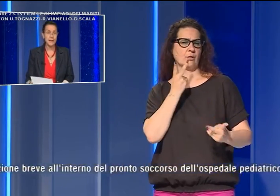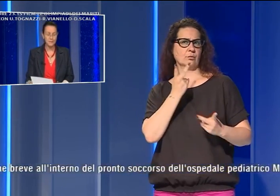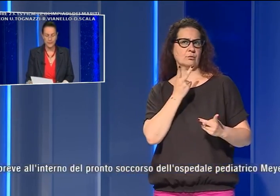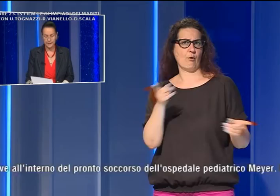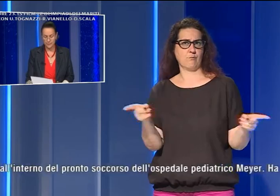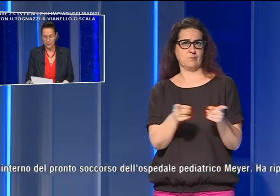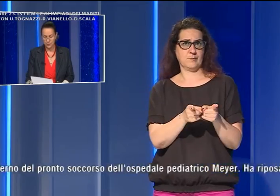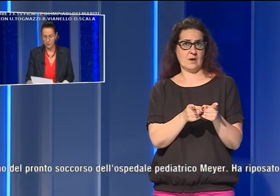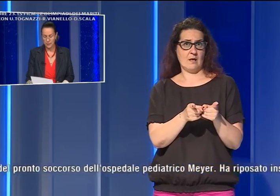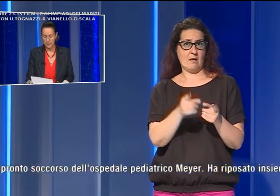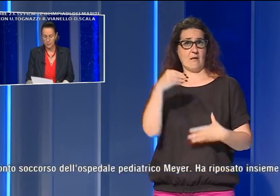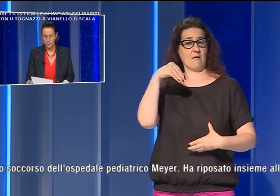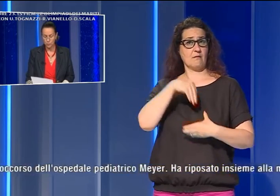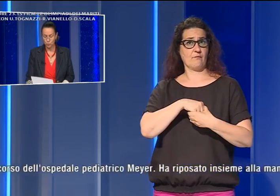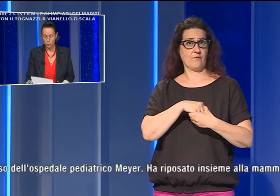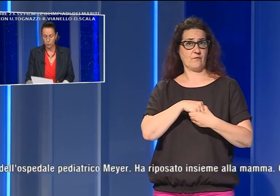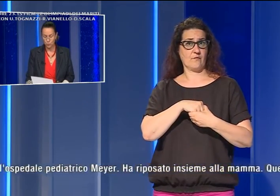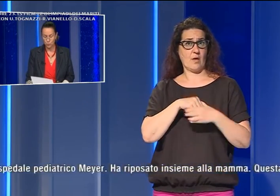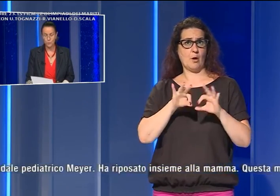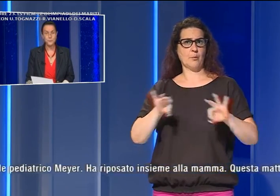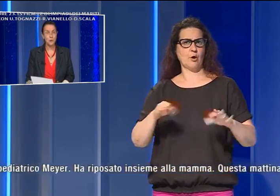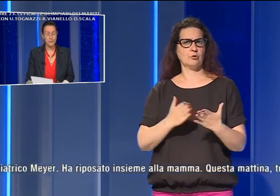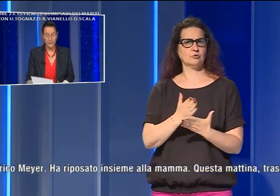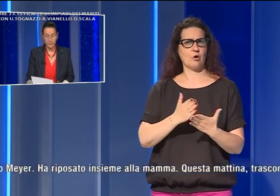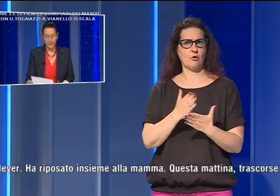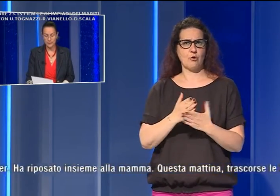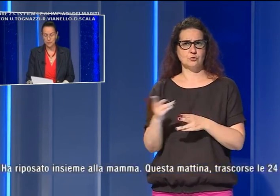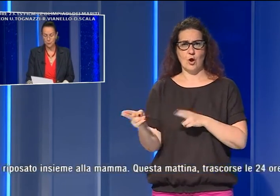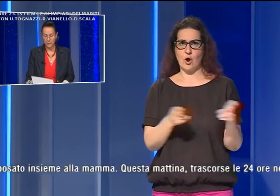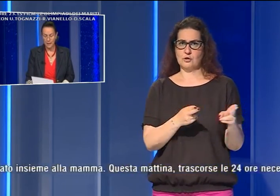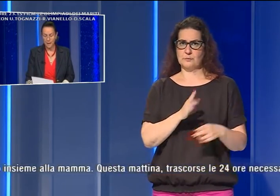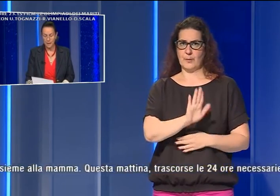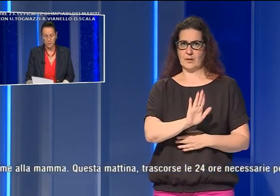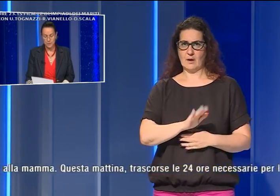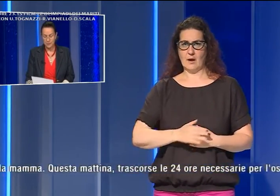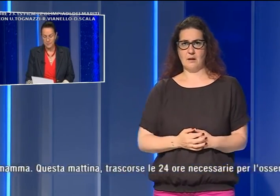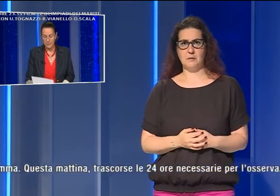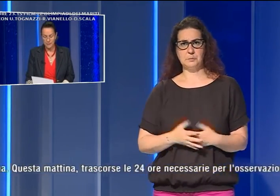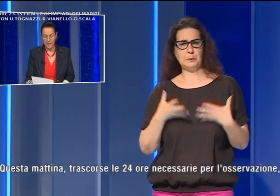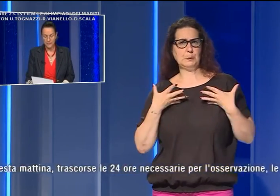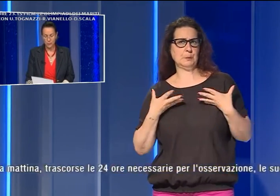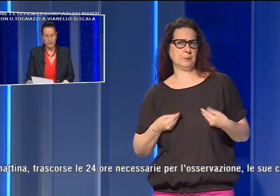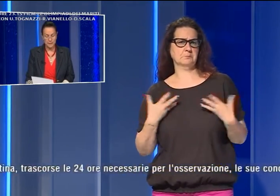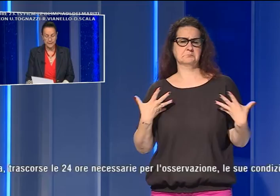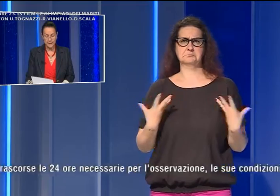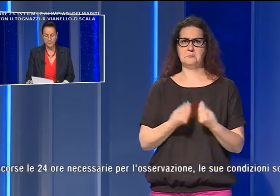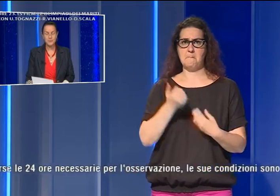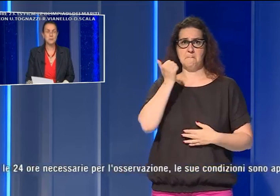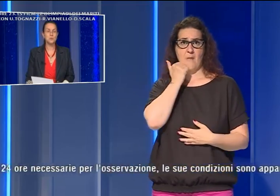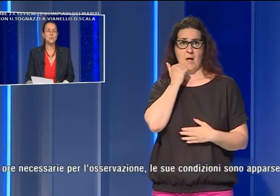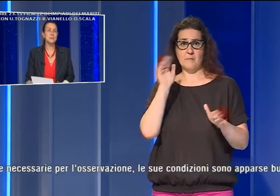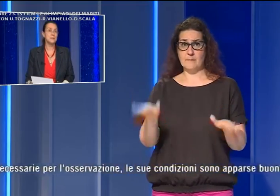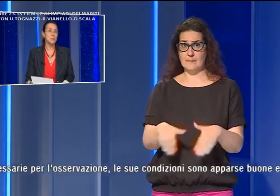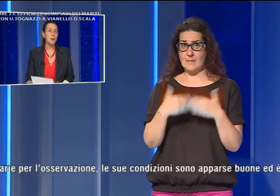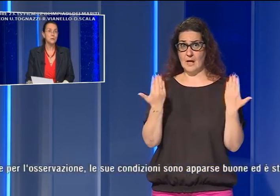breve all'interno del pronto soccorso dell'ospedale pediatrico. Ha riposato insieme alla mamma questa mattina,